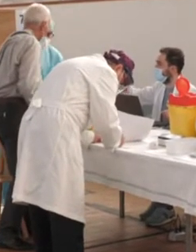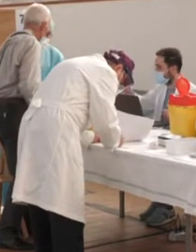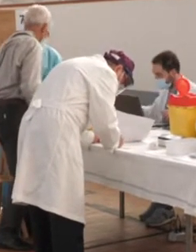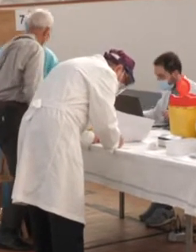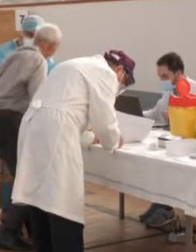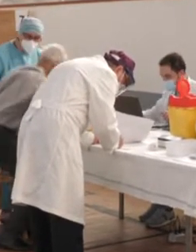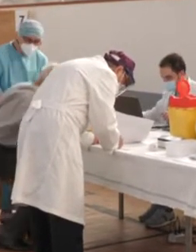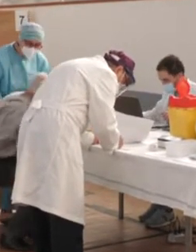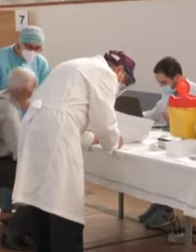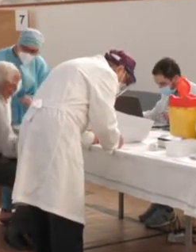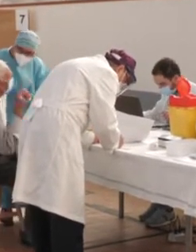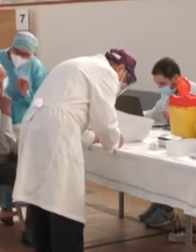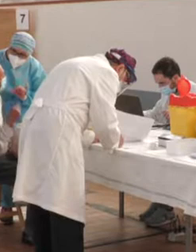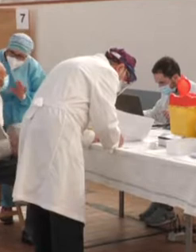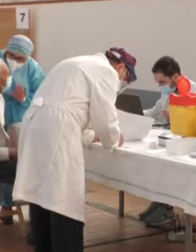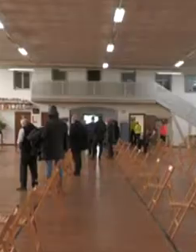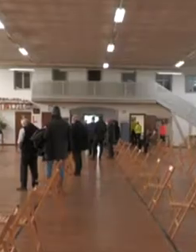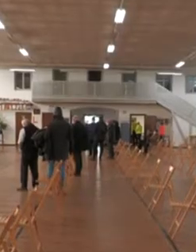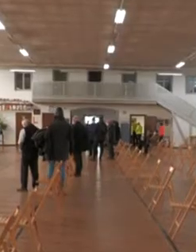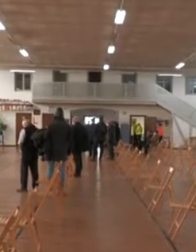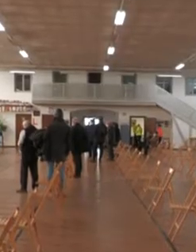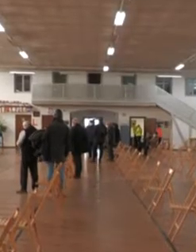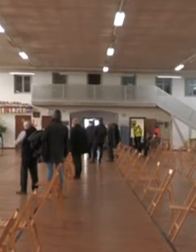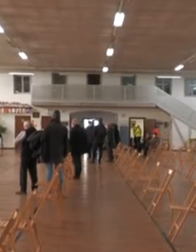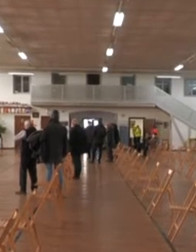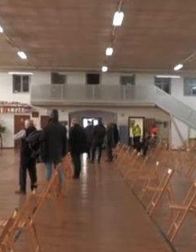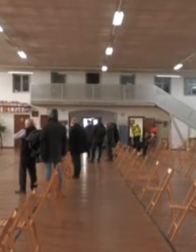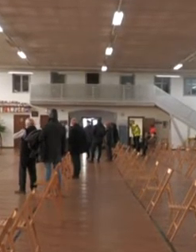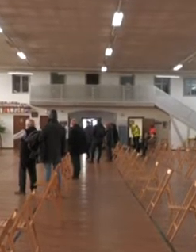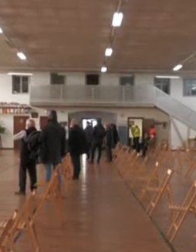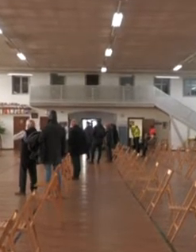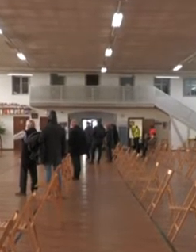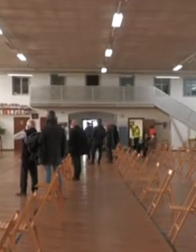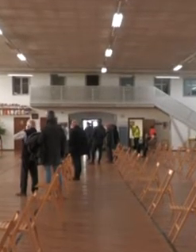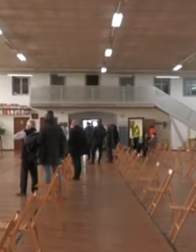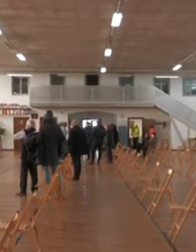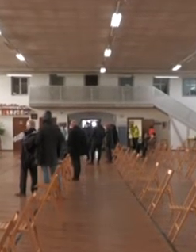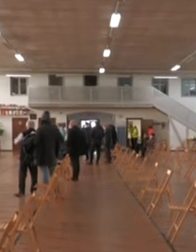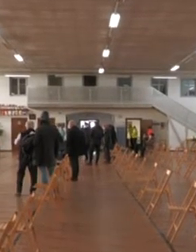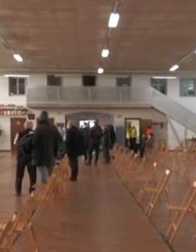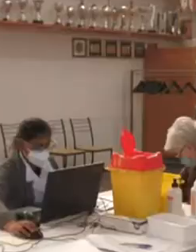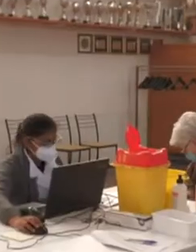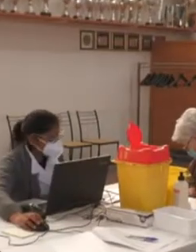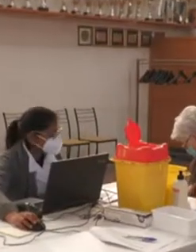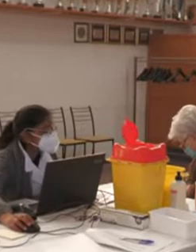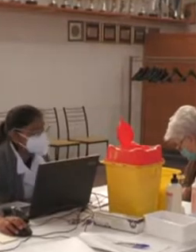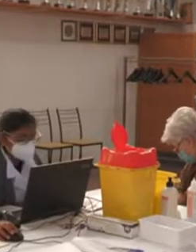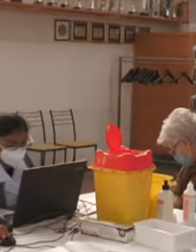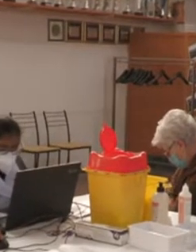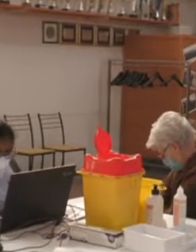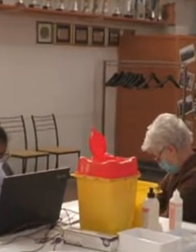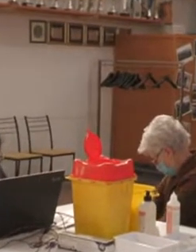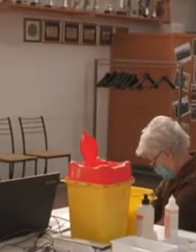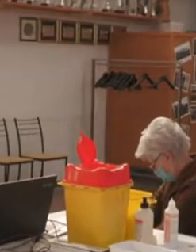24.000, contiamo, ha detto Zaia, di arrivare a 30.000. E per far correre la macchina serve la collaborazione di tutti,